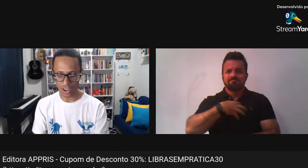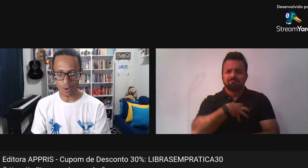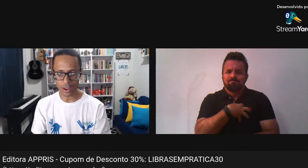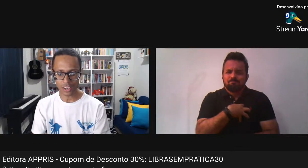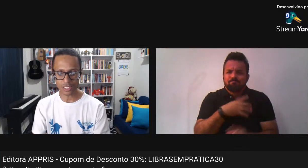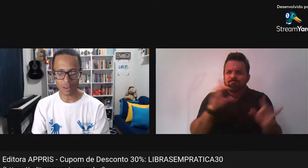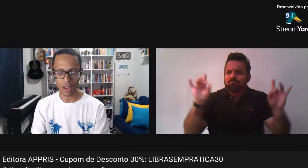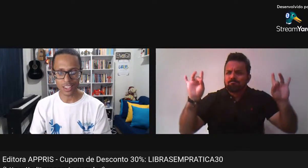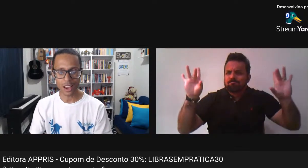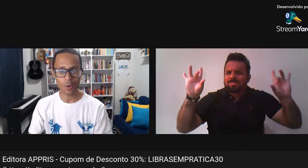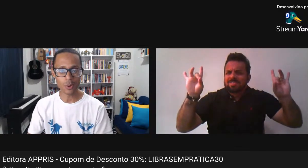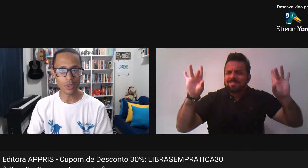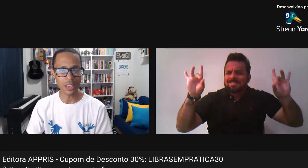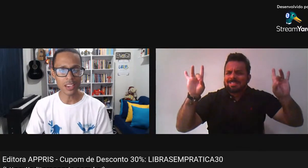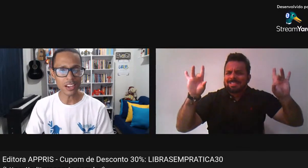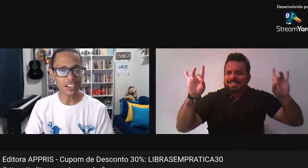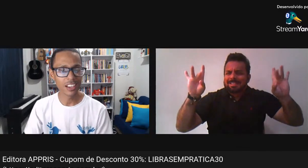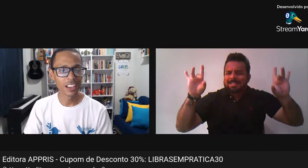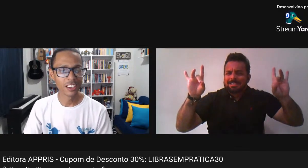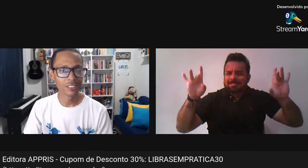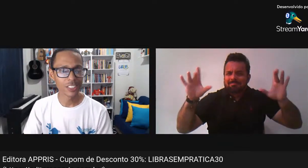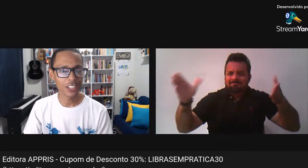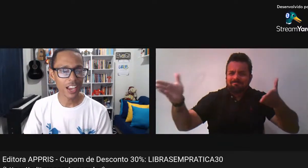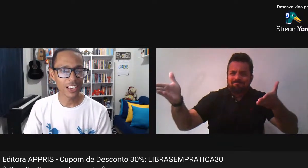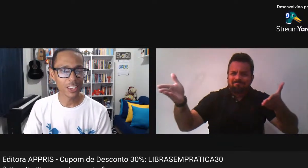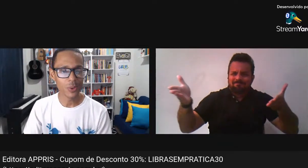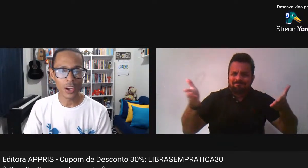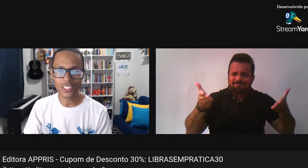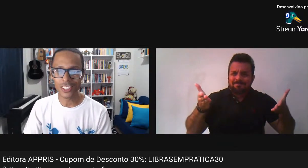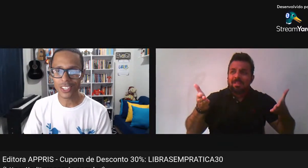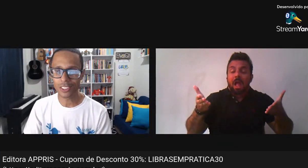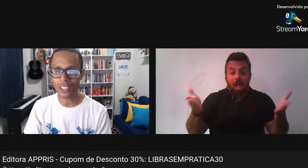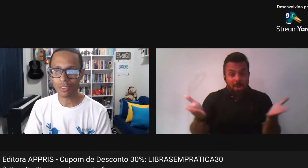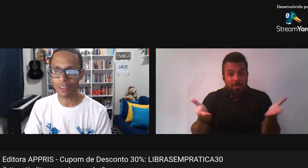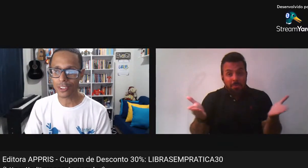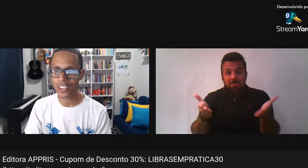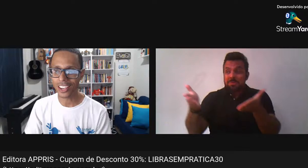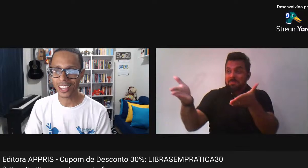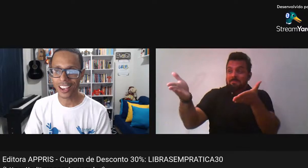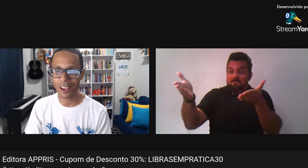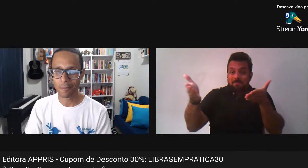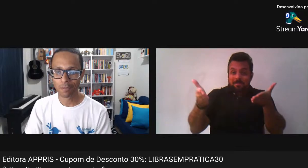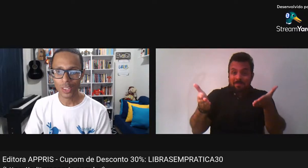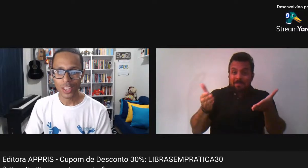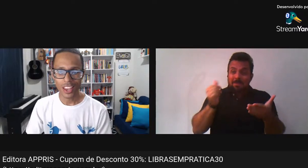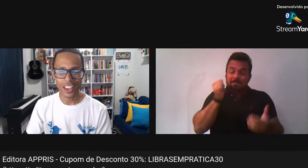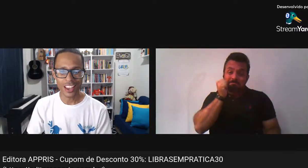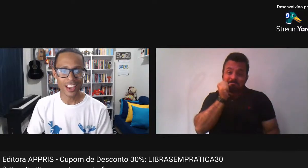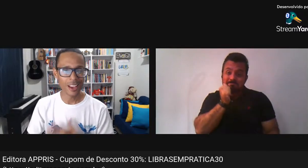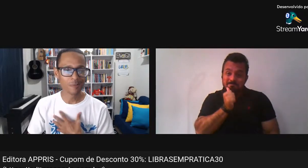o que nós vamos fazer agora Chamar aqui a Golda Meir Vou deixar ela aqui No cantinho A gente vai fazer aquela